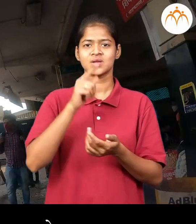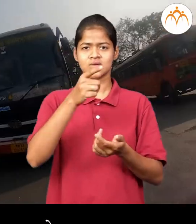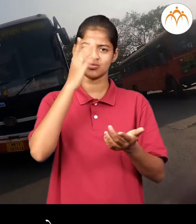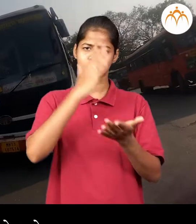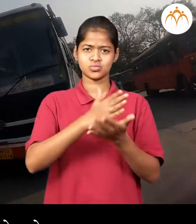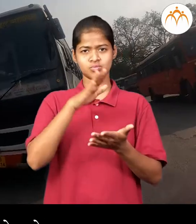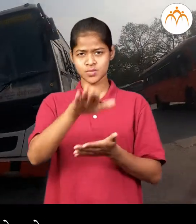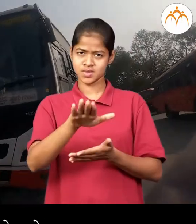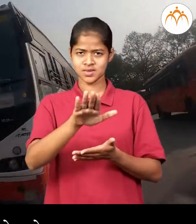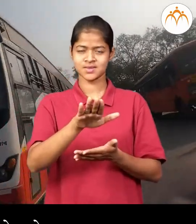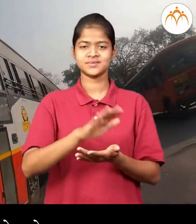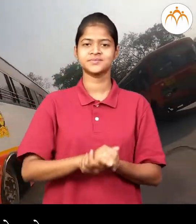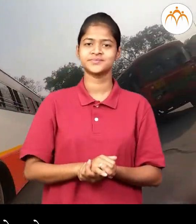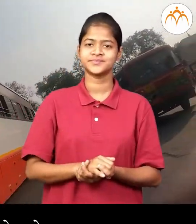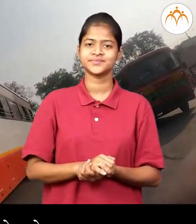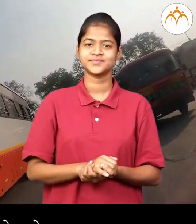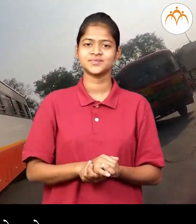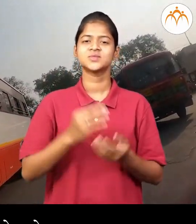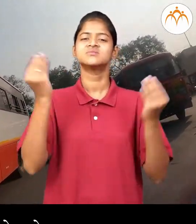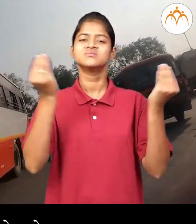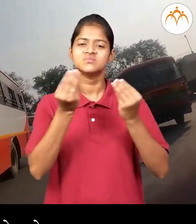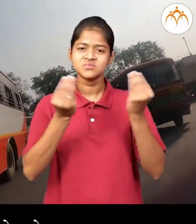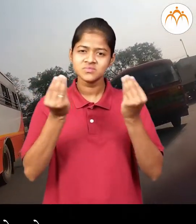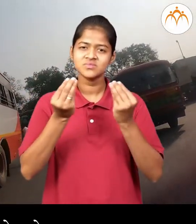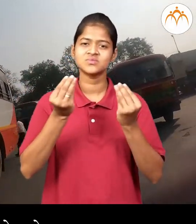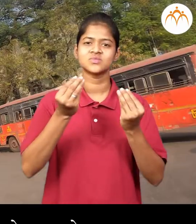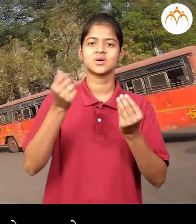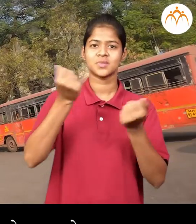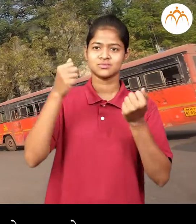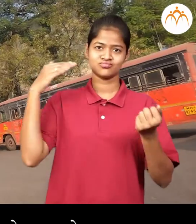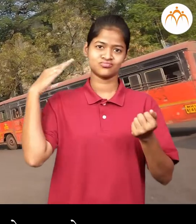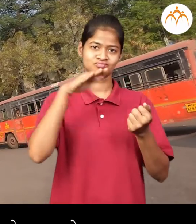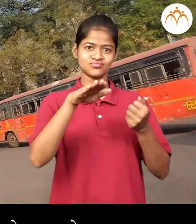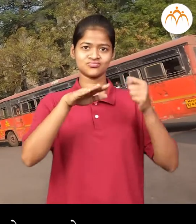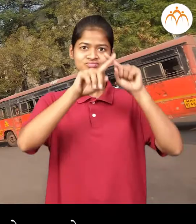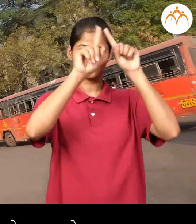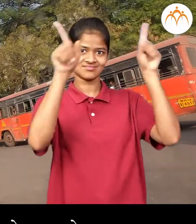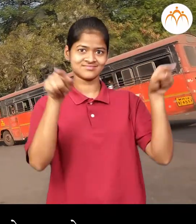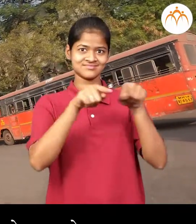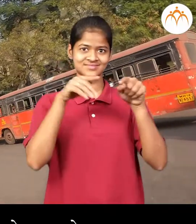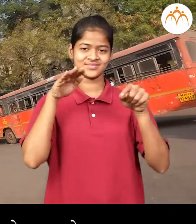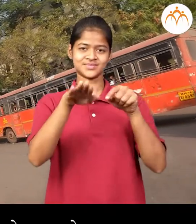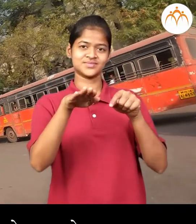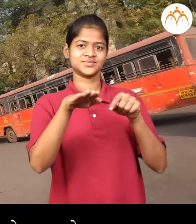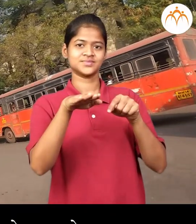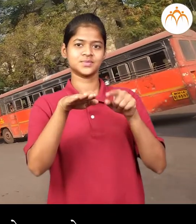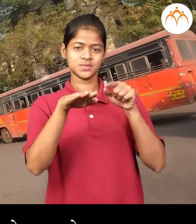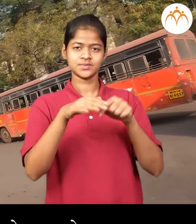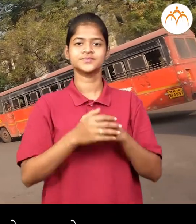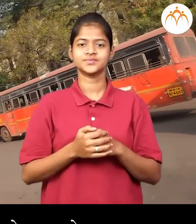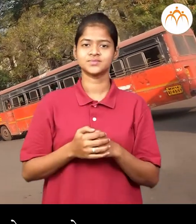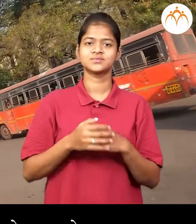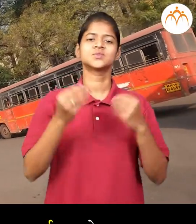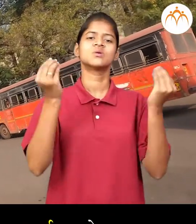होतिया काही बस फलाटा कडे येत होतिया काही बस बस स्थानकाचा बाहेर जात